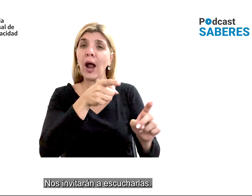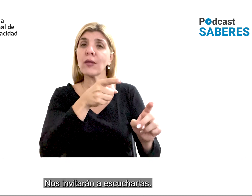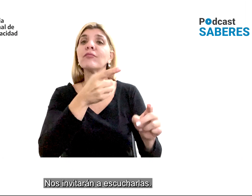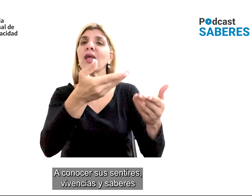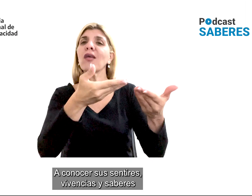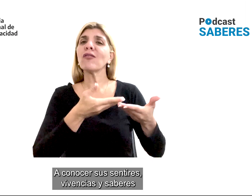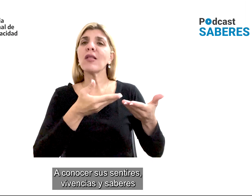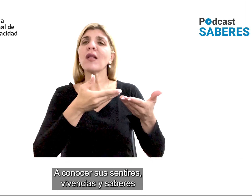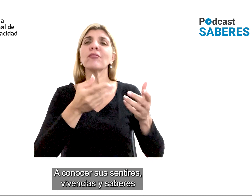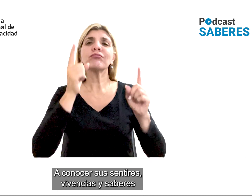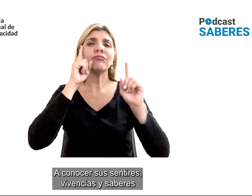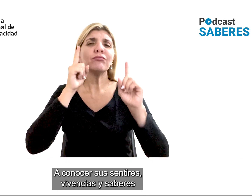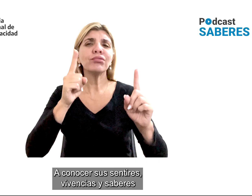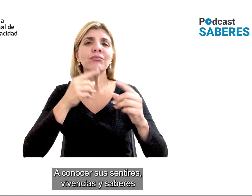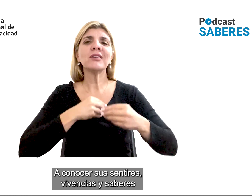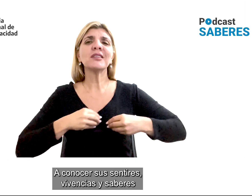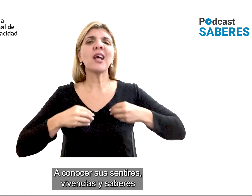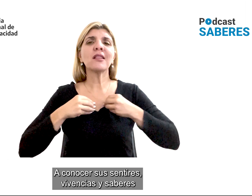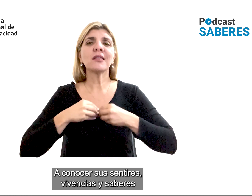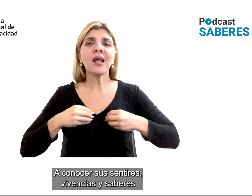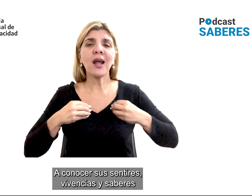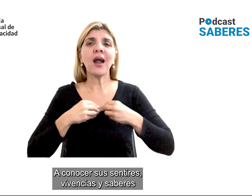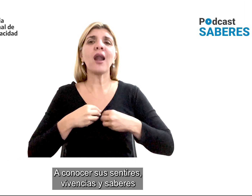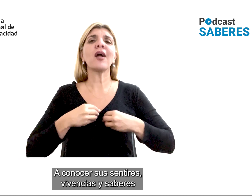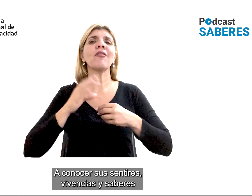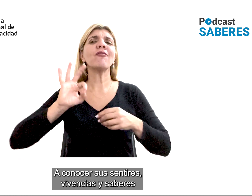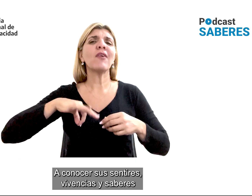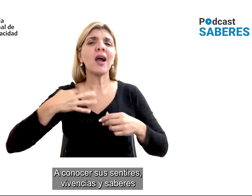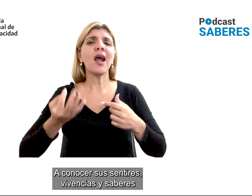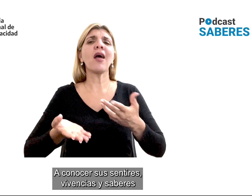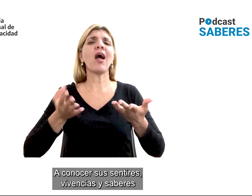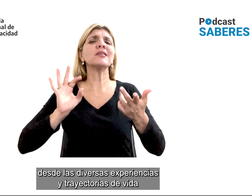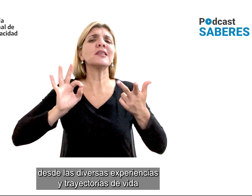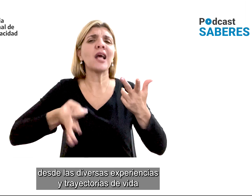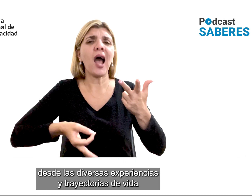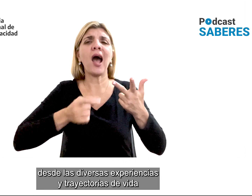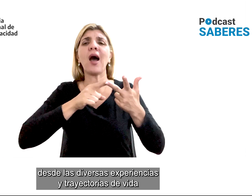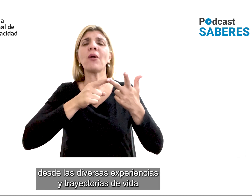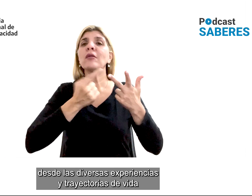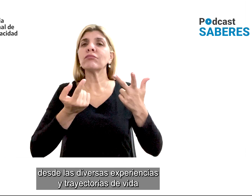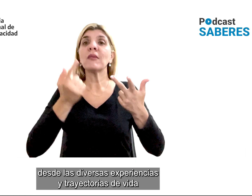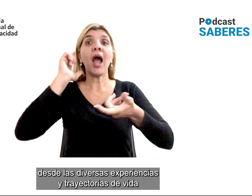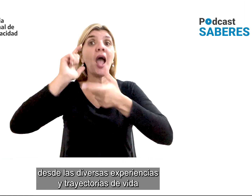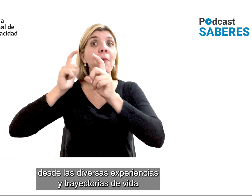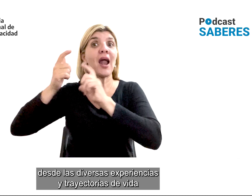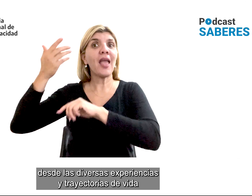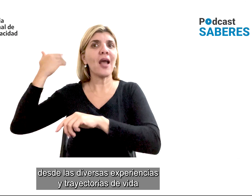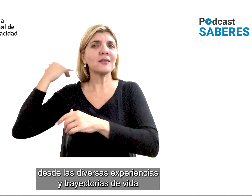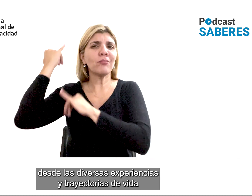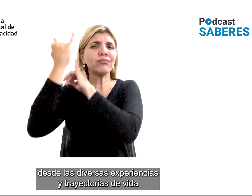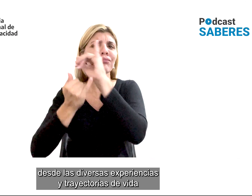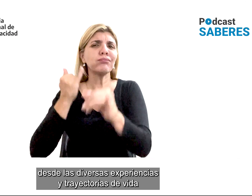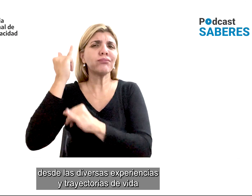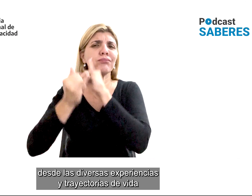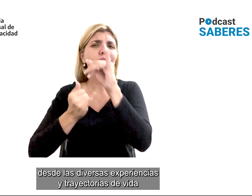a escucharlas, a conocer sus sentires, vivencias y saberes, desde las diversas experiencias